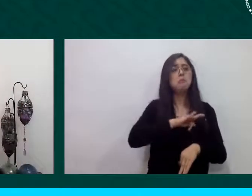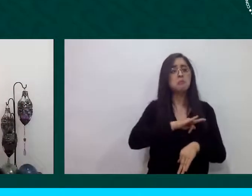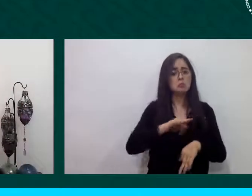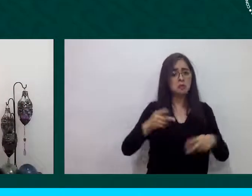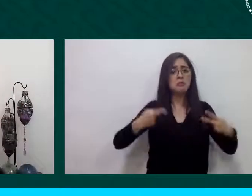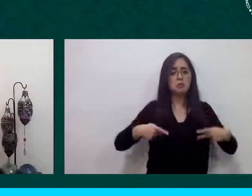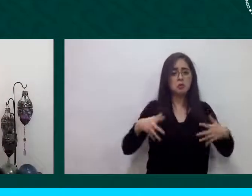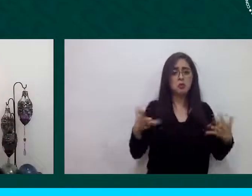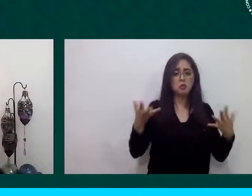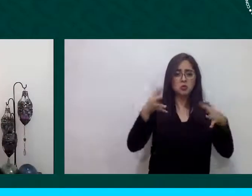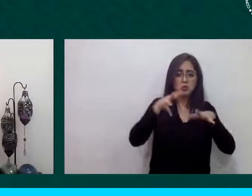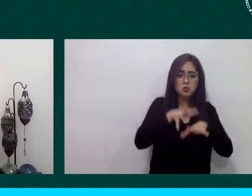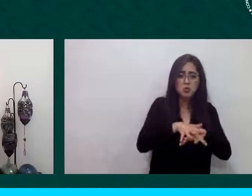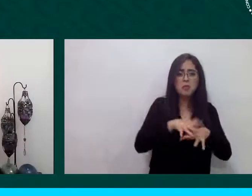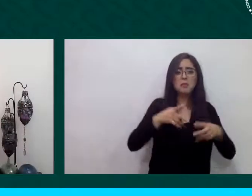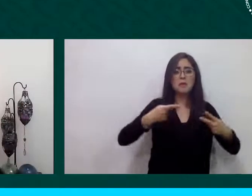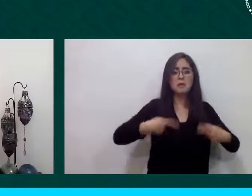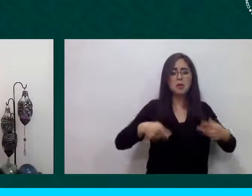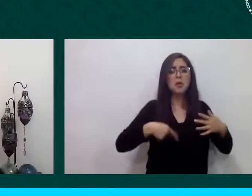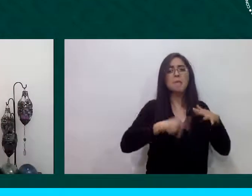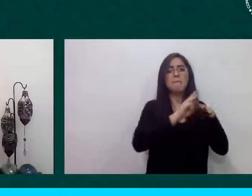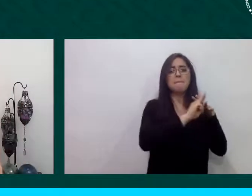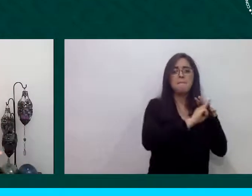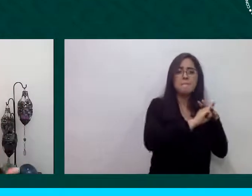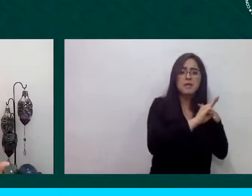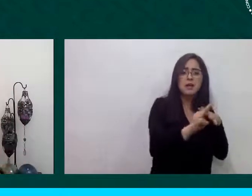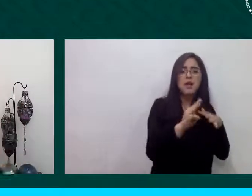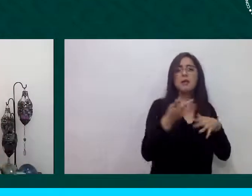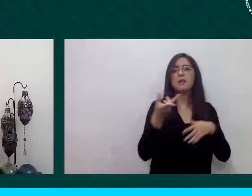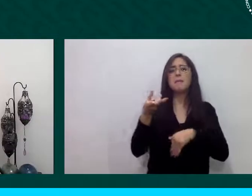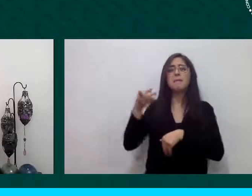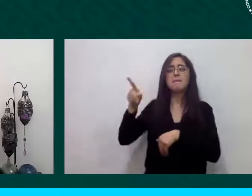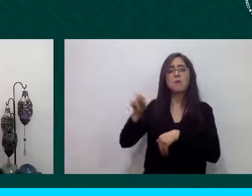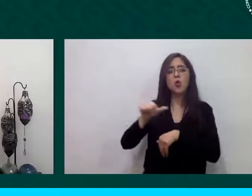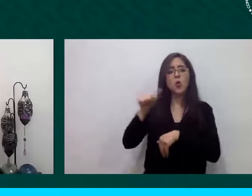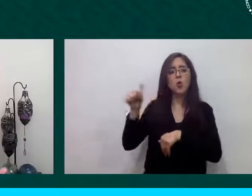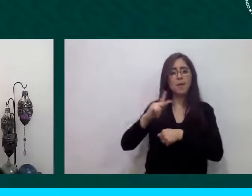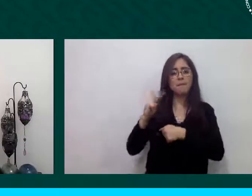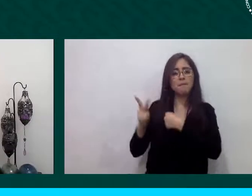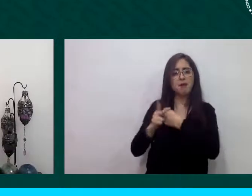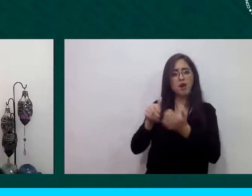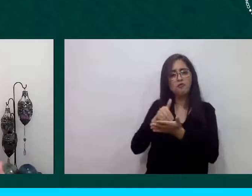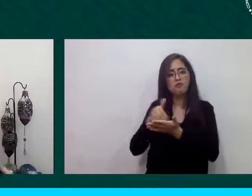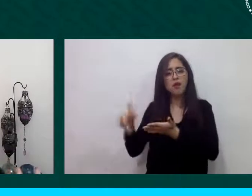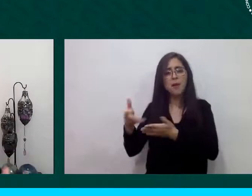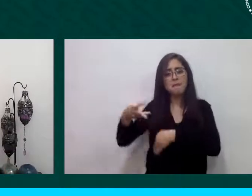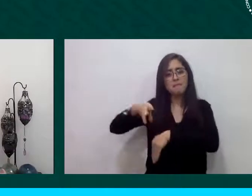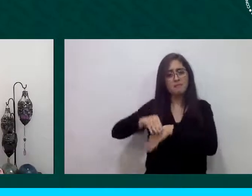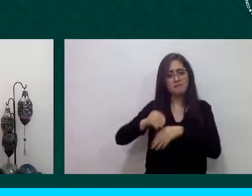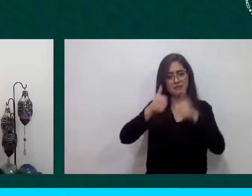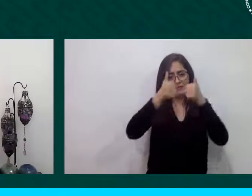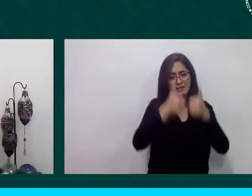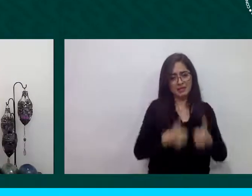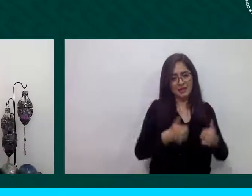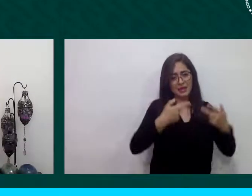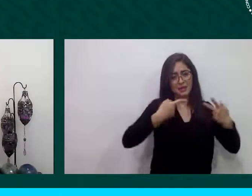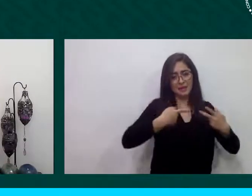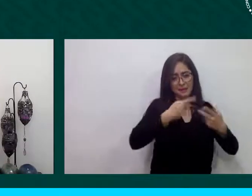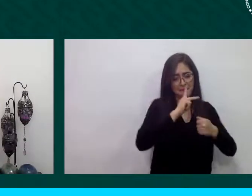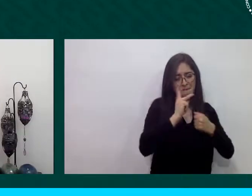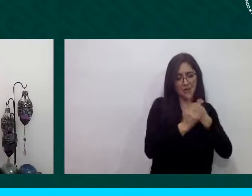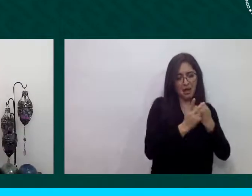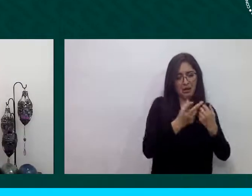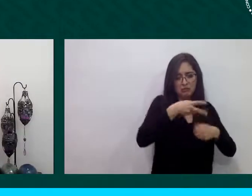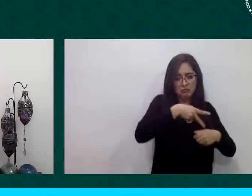retornada desplazada con las comunidades de acogida entonces será mucho más sencillo que se pueda llevar a cabo se puede